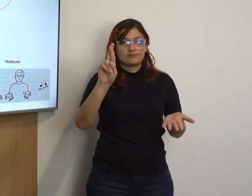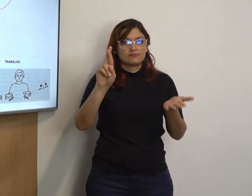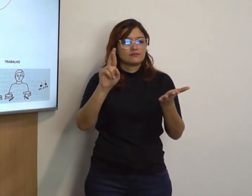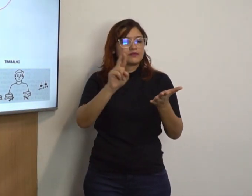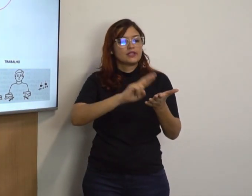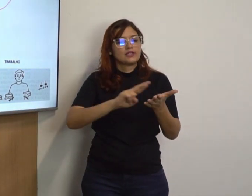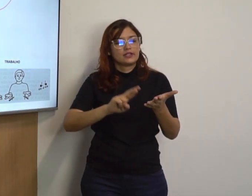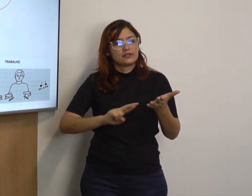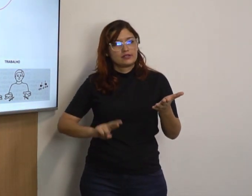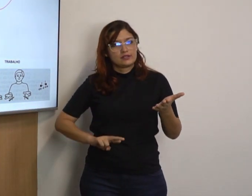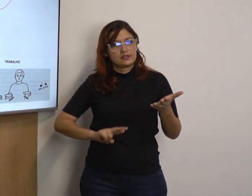Redação.